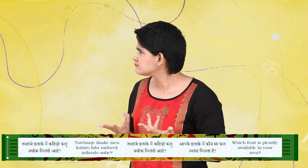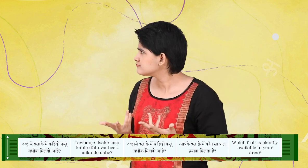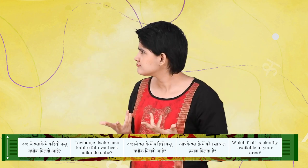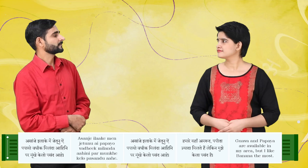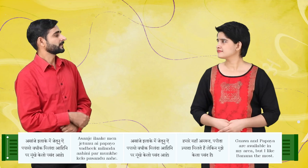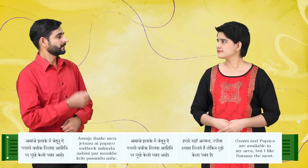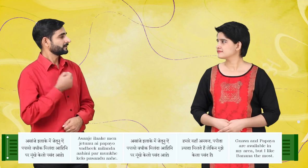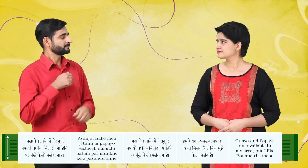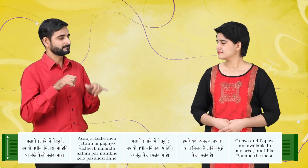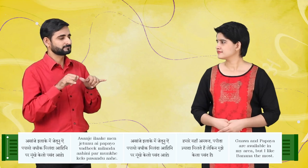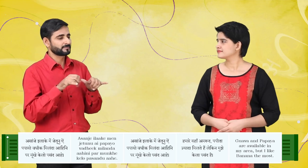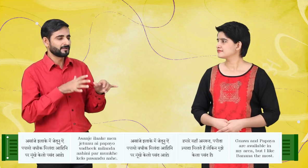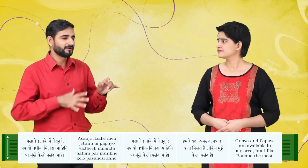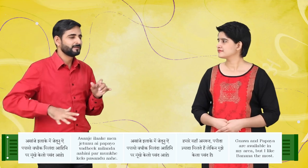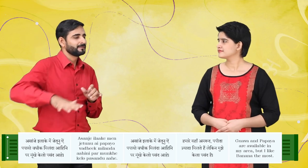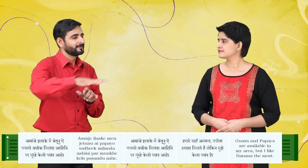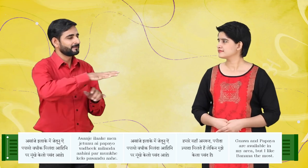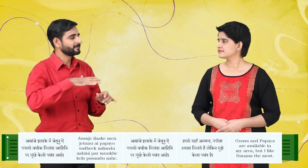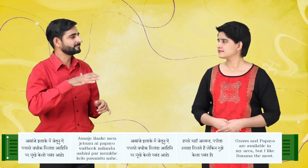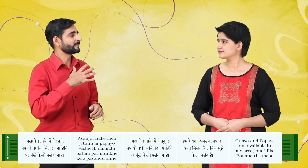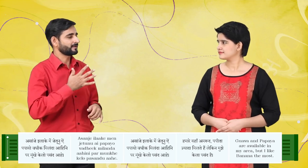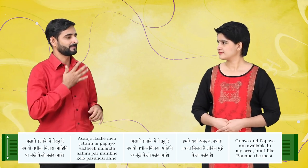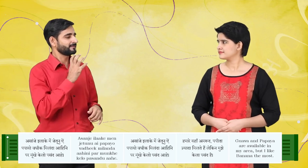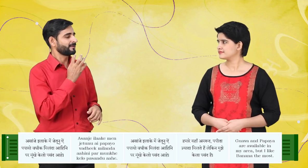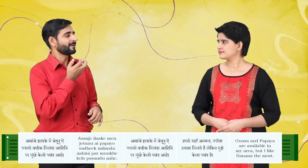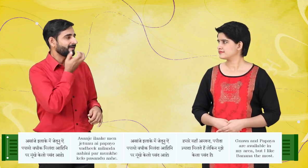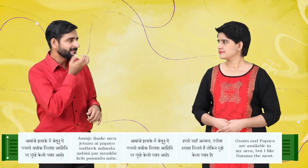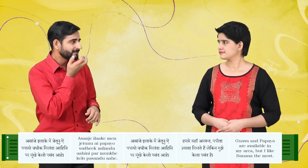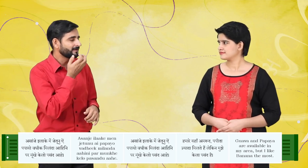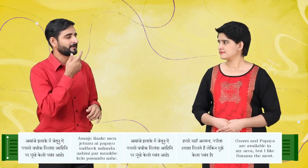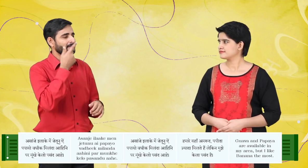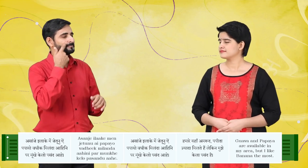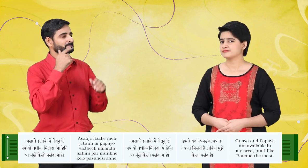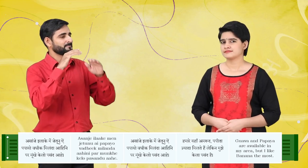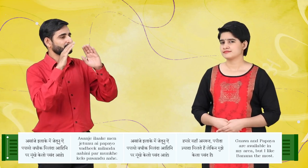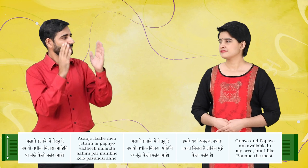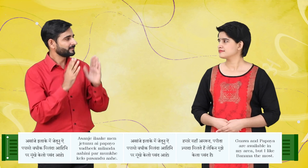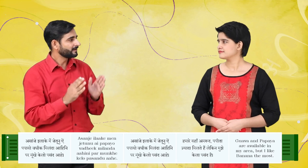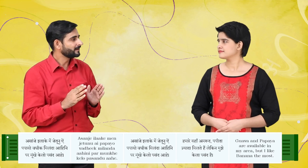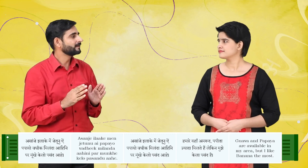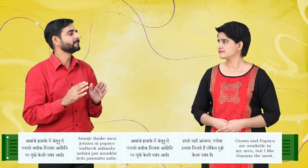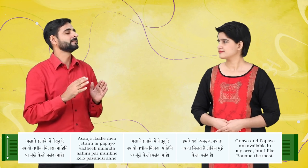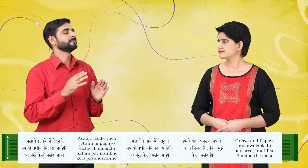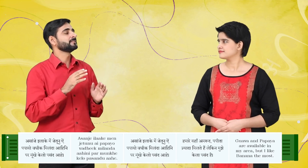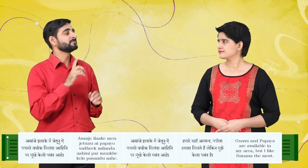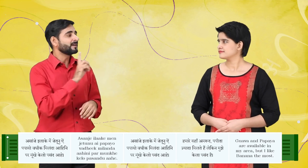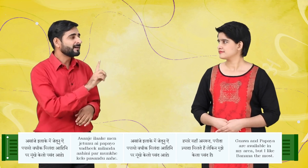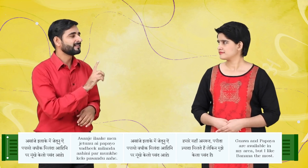असान जे इलाके में जेतुन ए पपायो वधीक मिलन्दा आहे पर मुखे केलो पसंद आहे